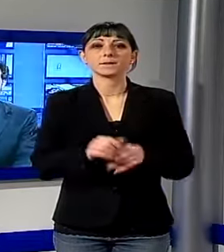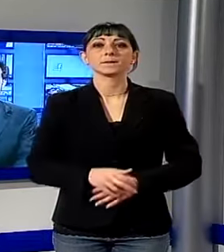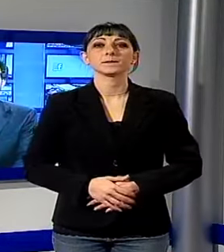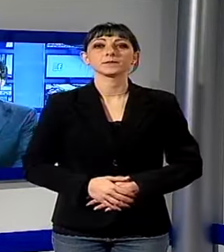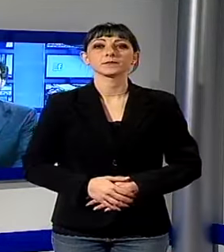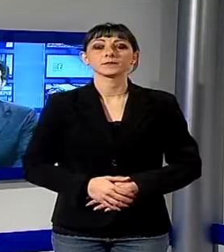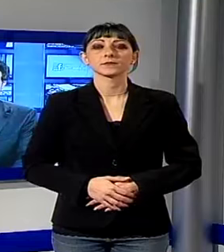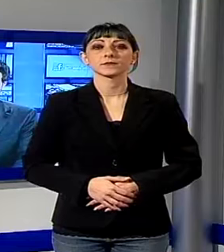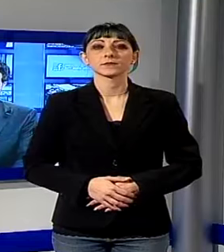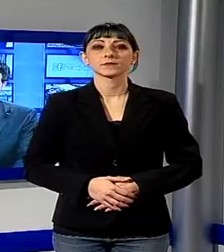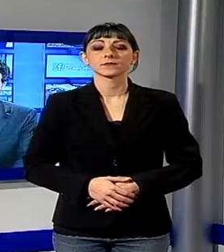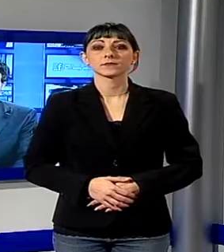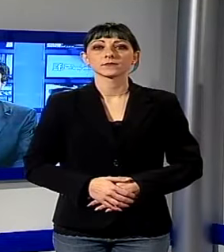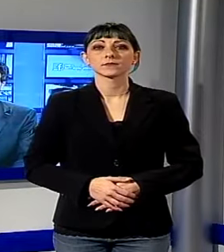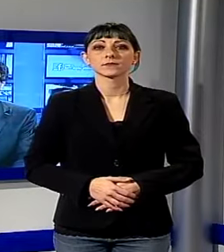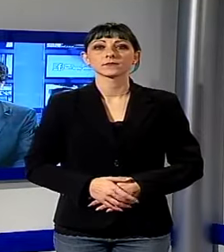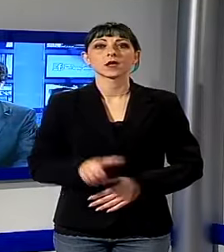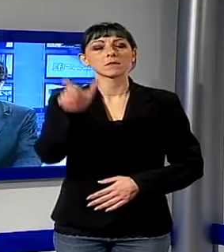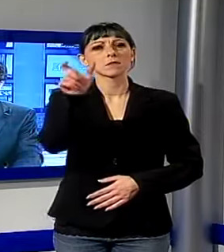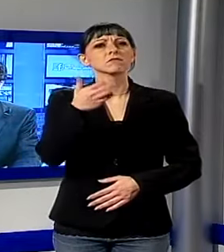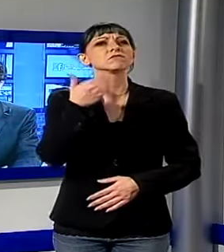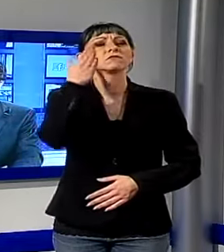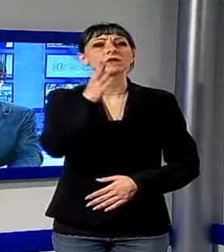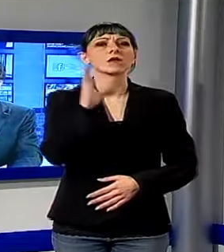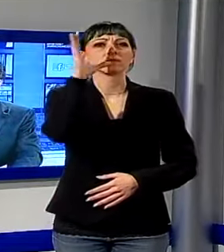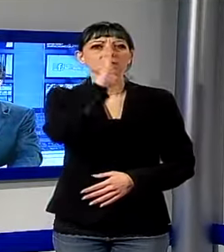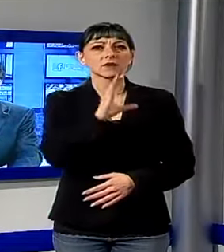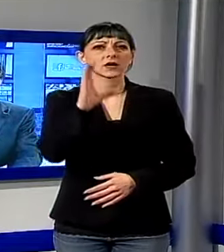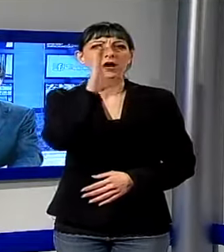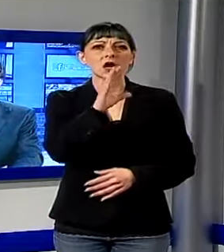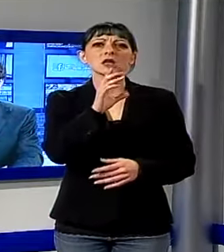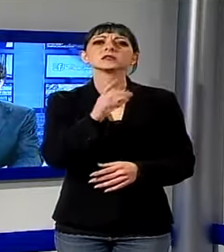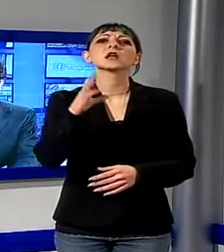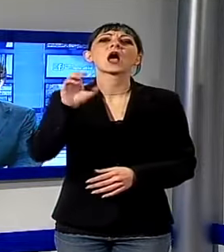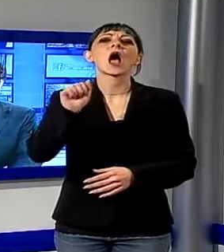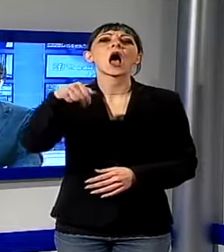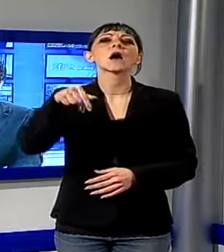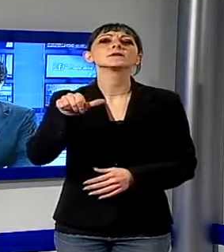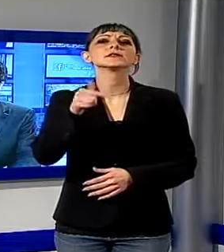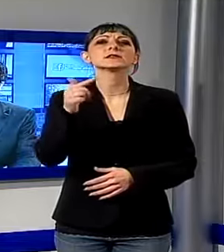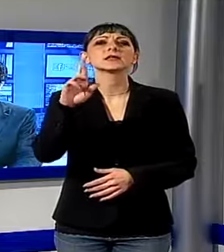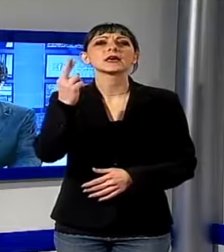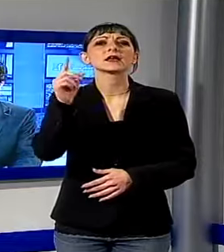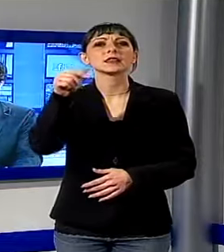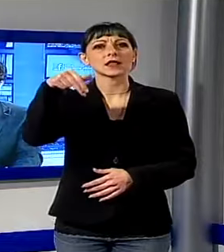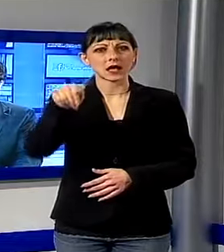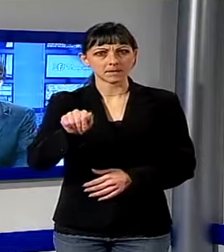era andato in vacanza ad Amsterdam e da qui aveva pensato di spedirsi a casa della marijuana da fumarsi